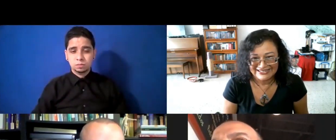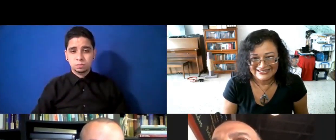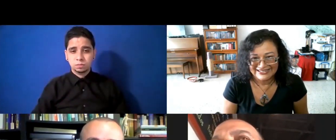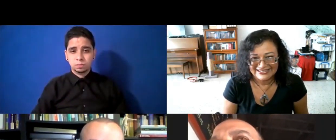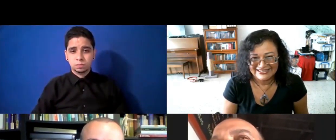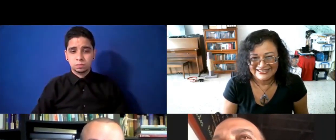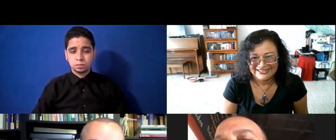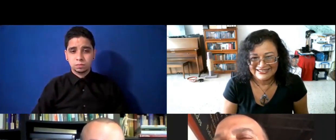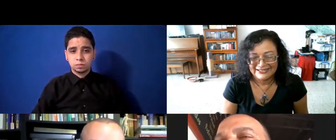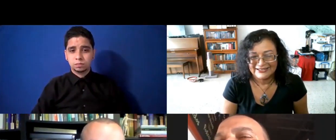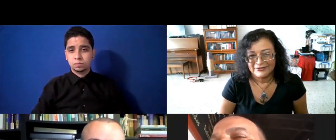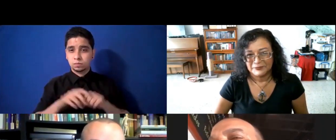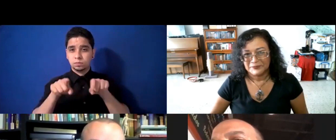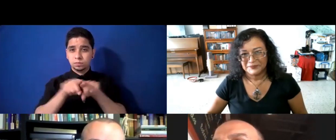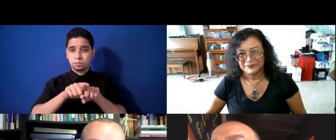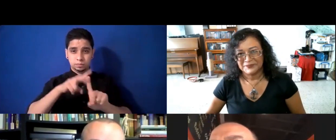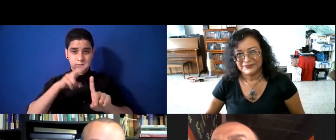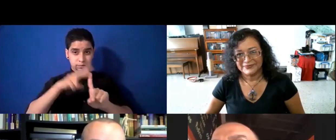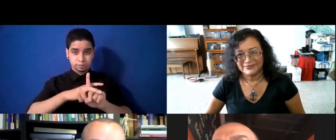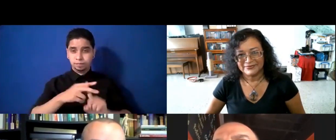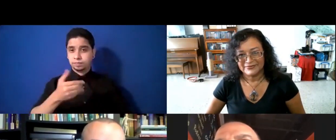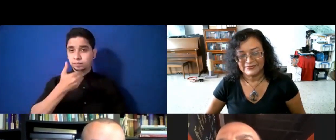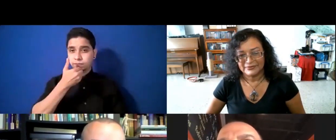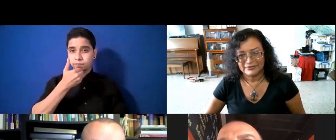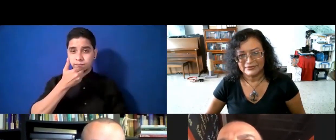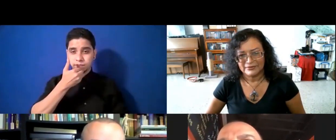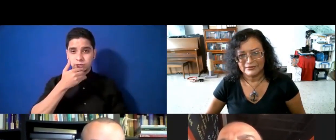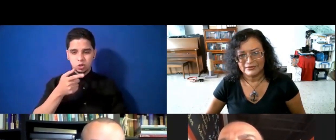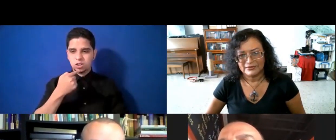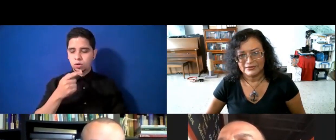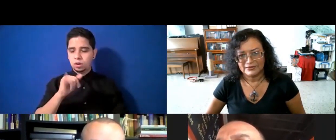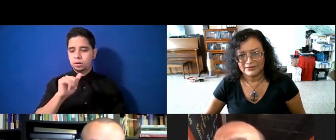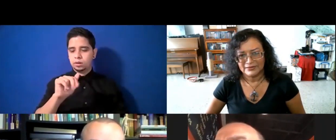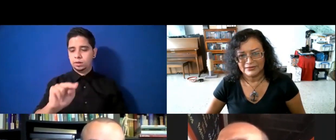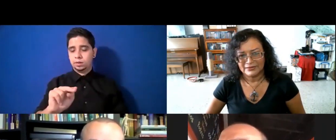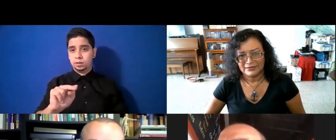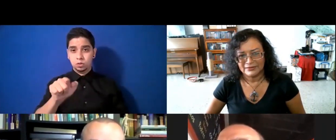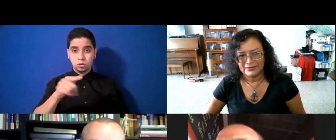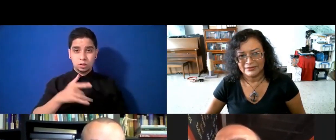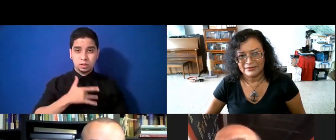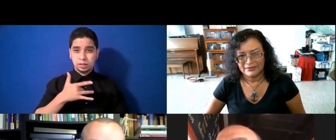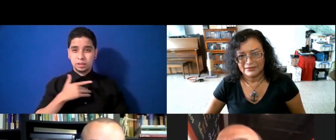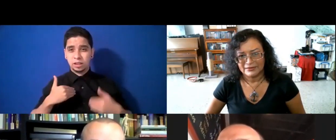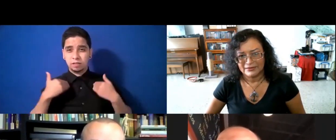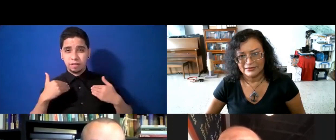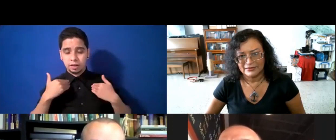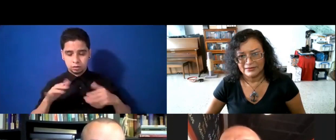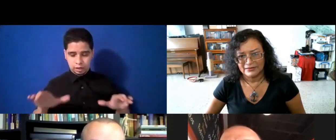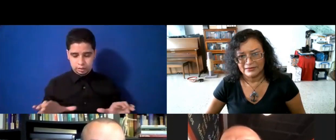en la pizzería, yo le digo a Jan, si tú haces, y te sientes feliz, haciendo lo que estás haciendo, lo que eres, pues